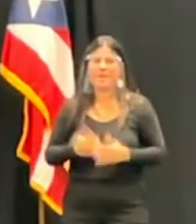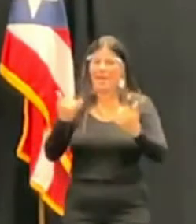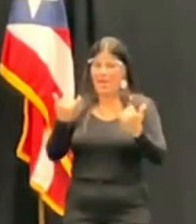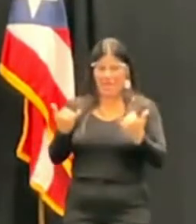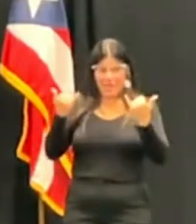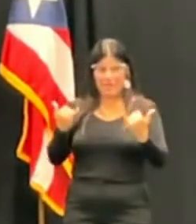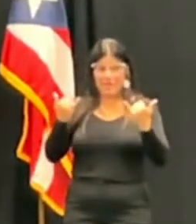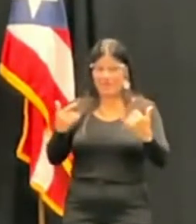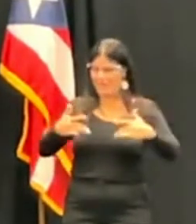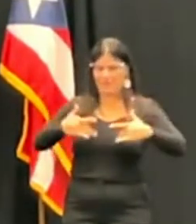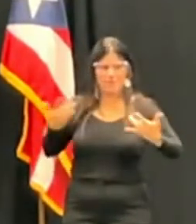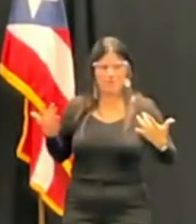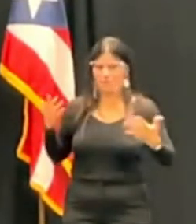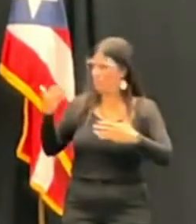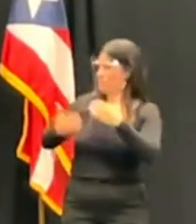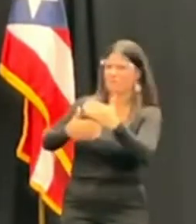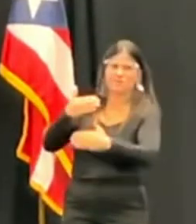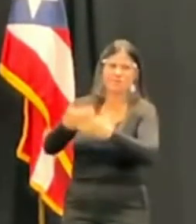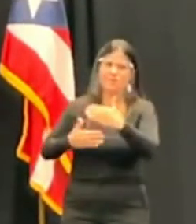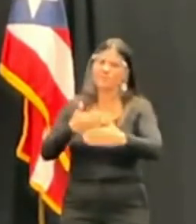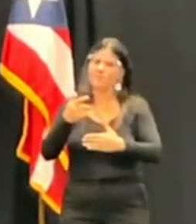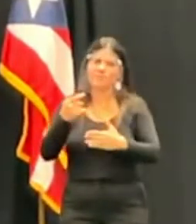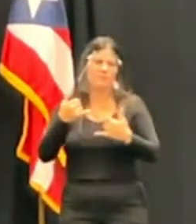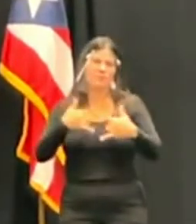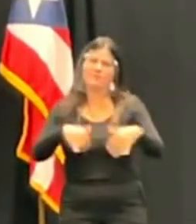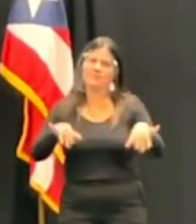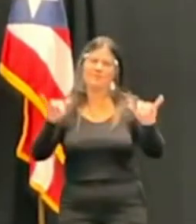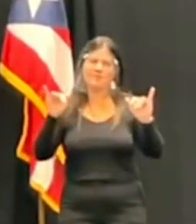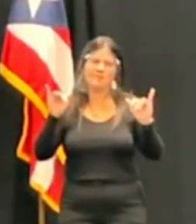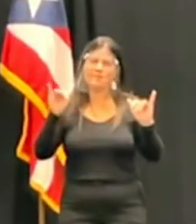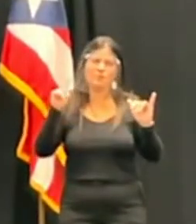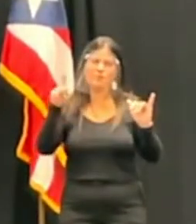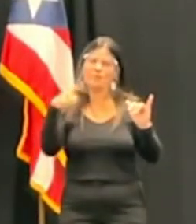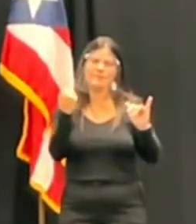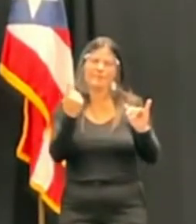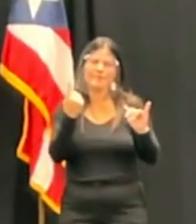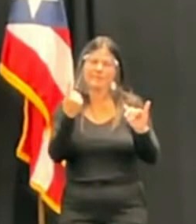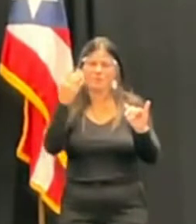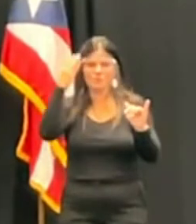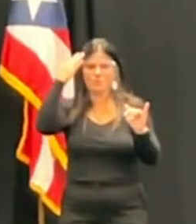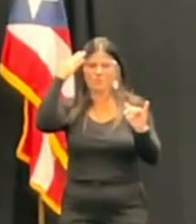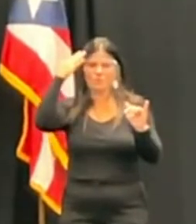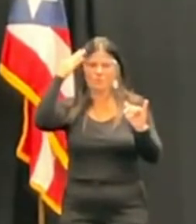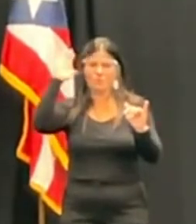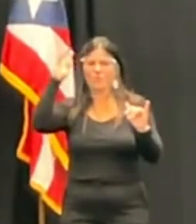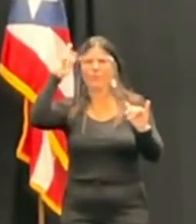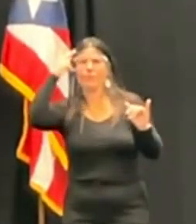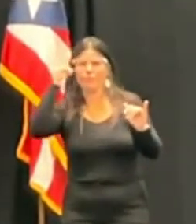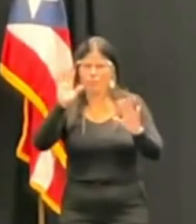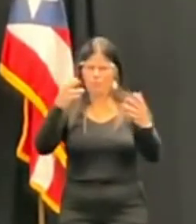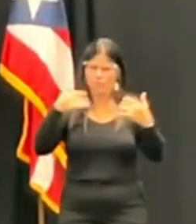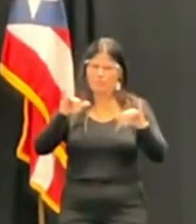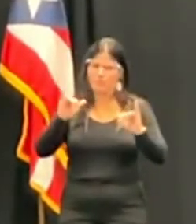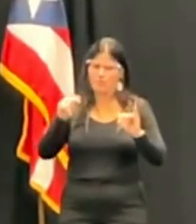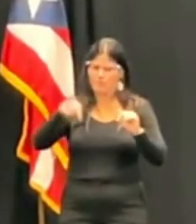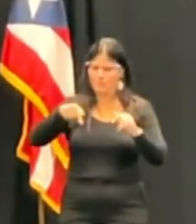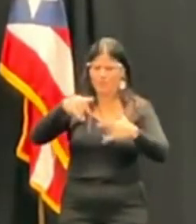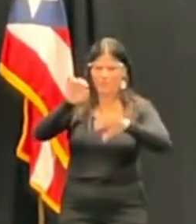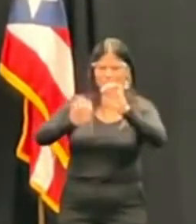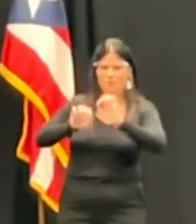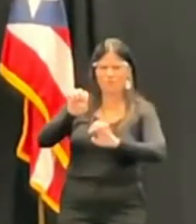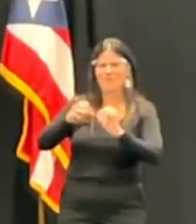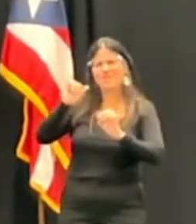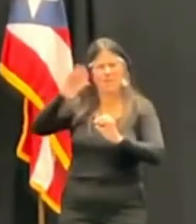en este caso a todos los senadores, no solamente de un partido, sino de todos los partidos, hacer la evaluación como la hicieron en el caso de